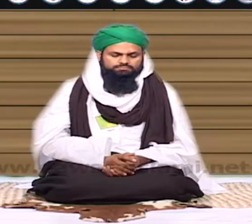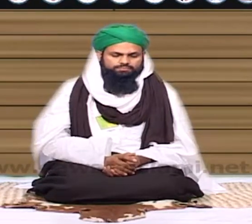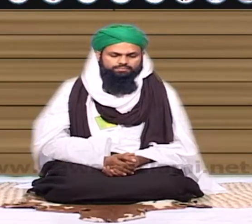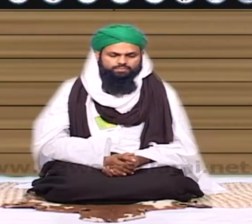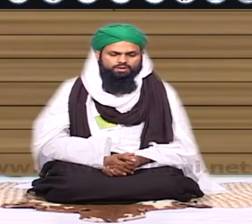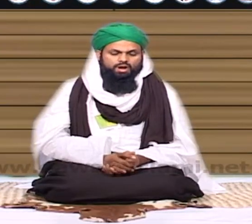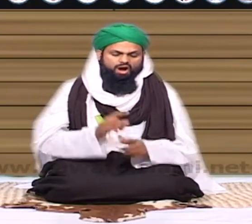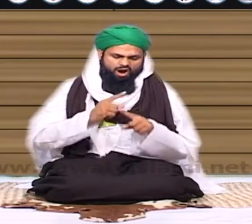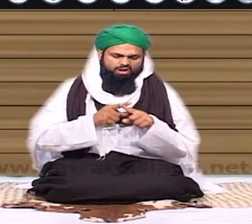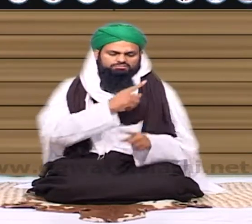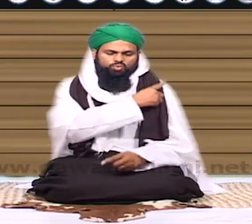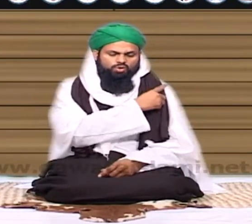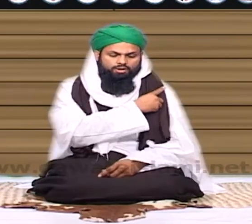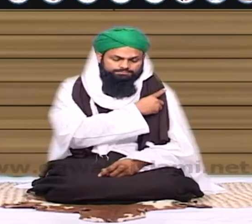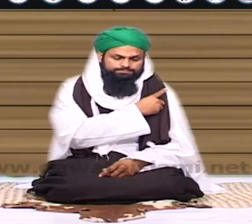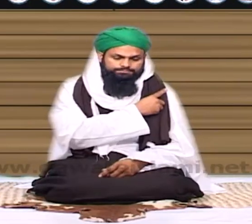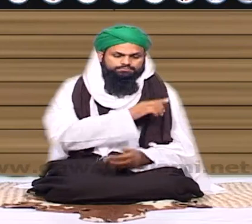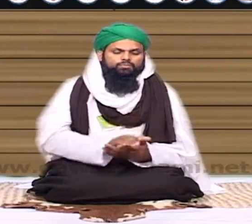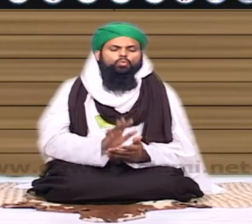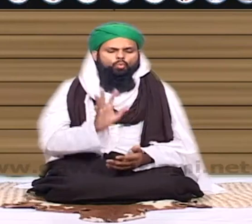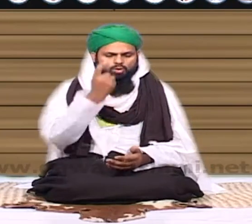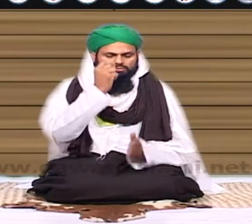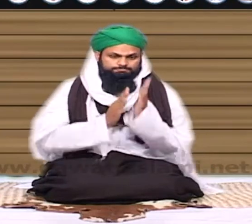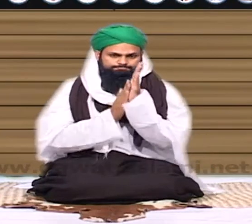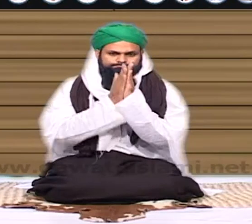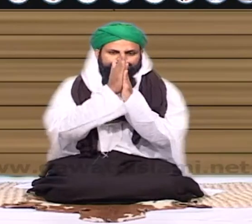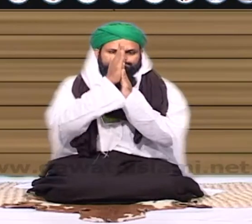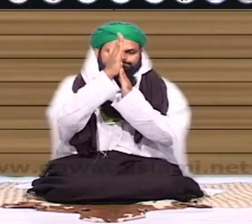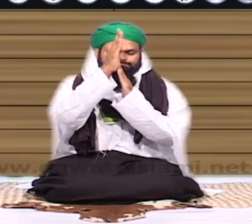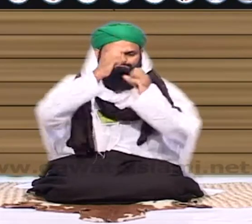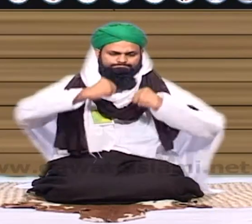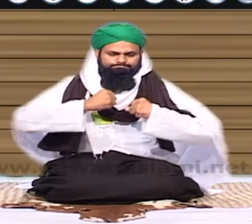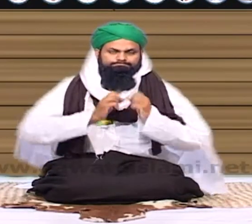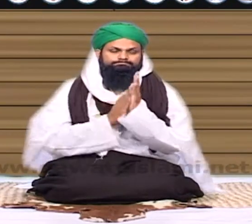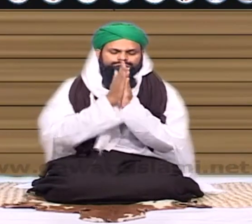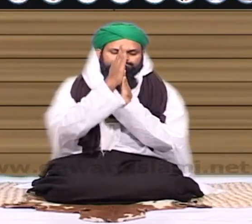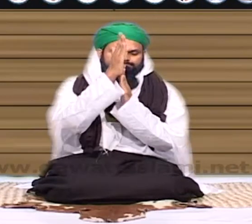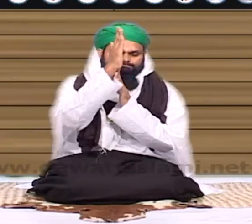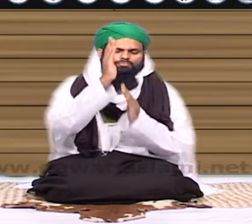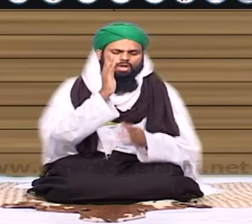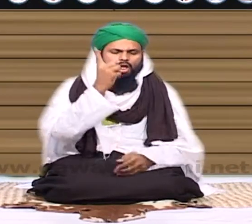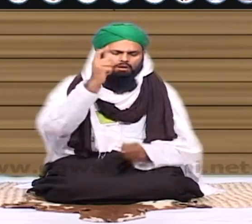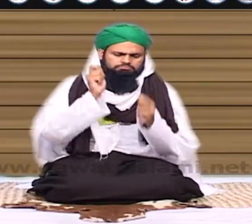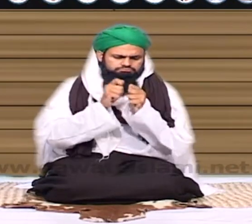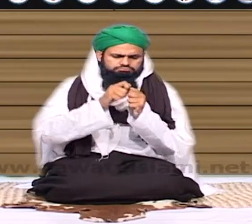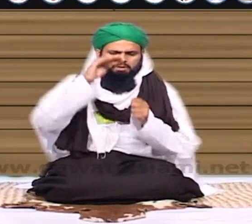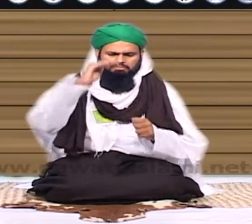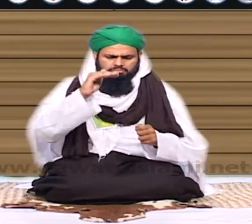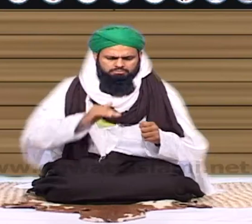موقع مہد اس حساب سے مطلب وہ جرم ہے اس طرح کوئی بیچارہ دراستد ہے اب جیسا بھی اللہ نے